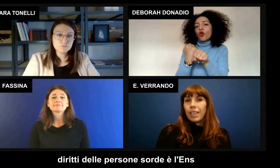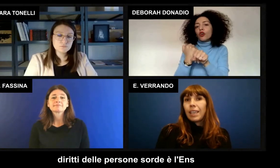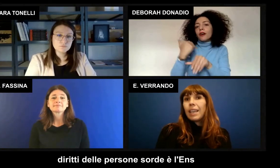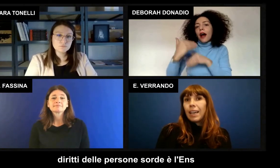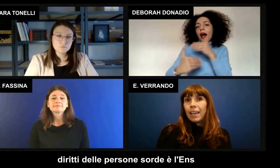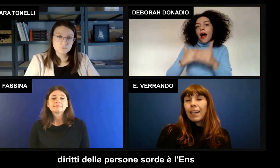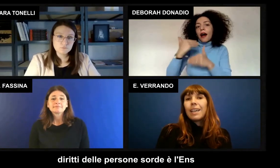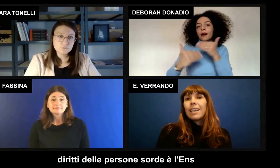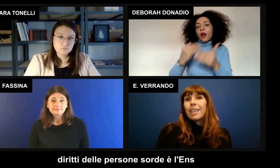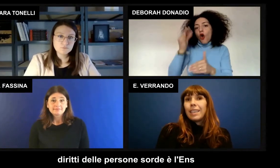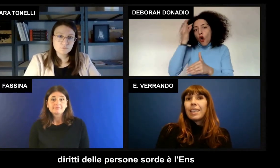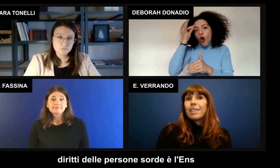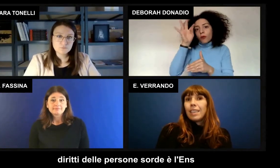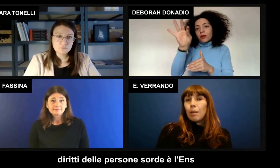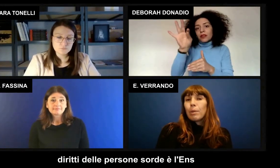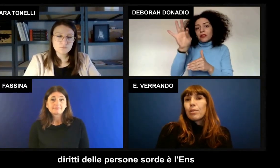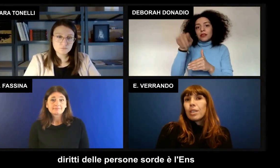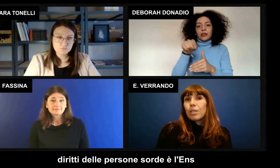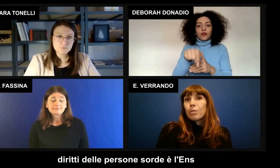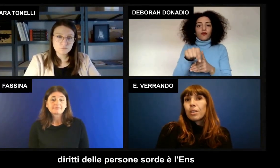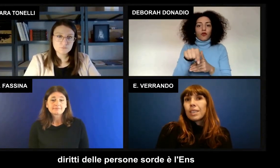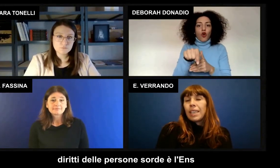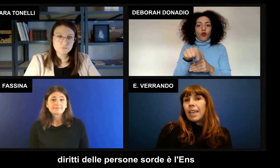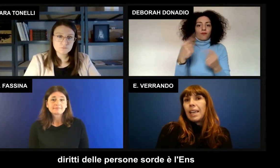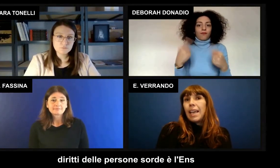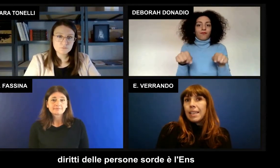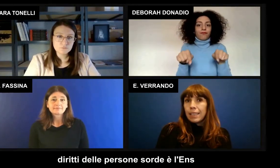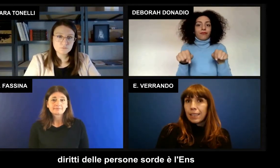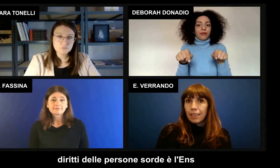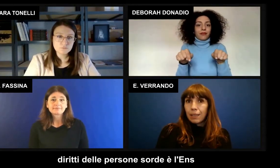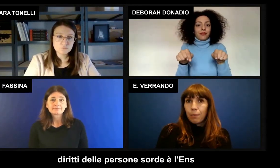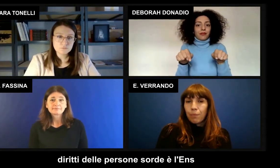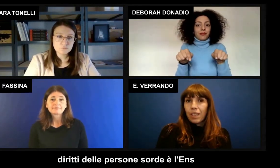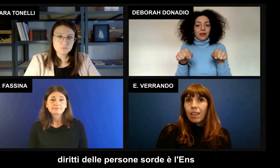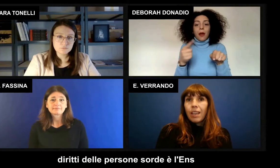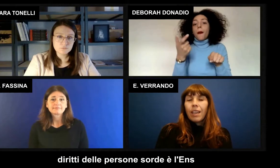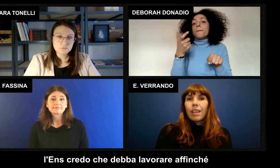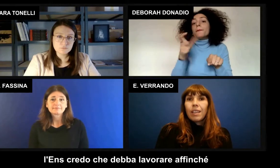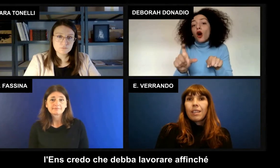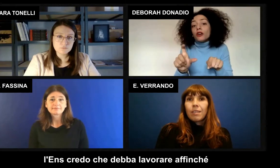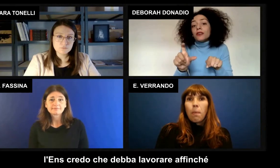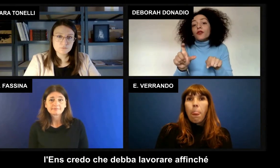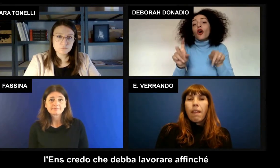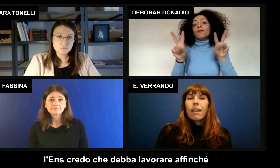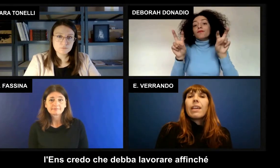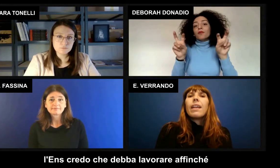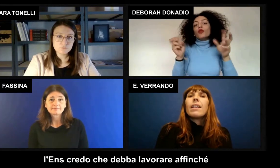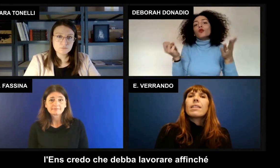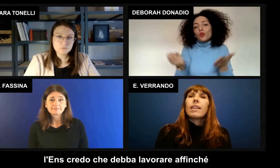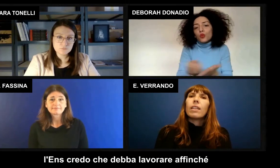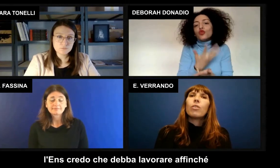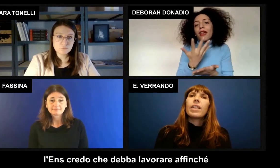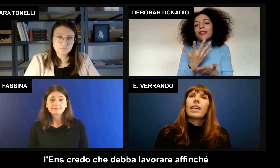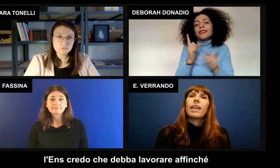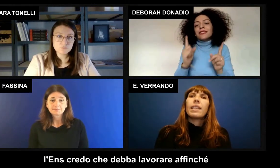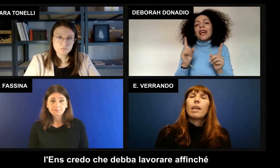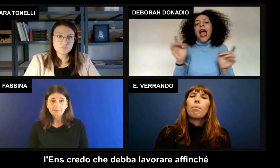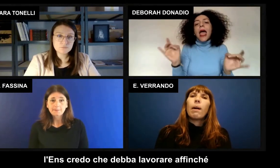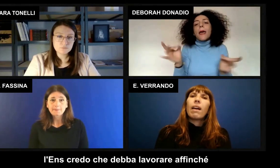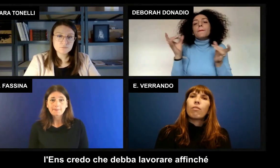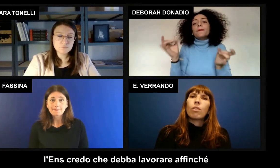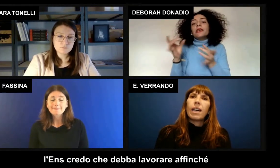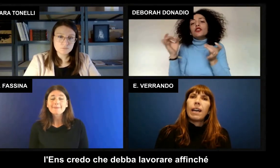tutela i diritti delle persone sorde è l'ENS e l'ENS credo che